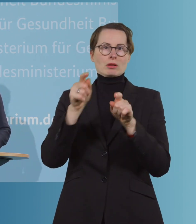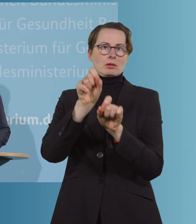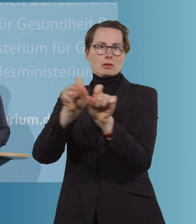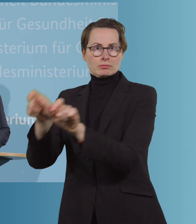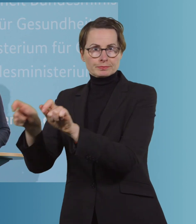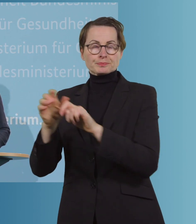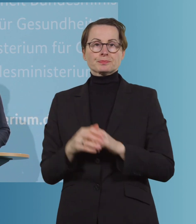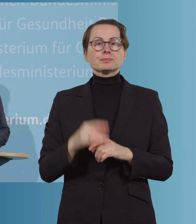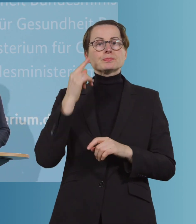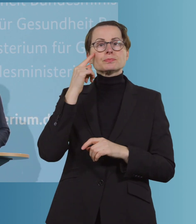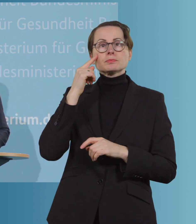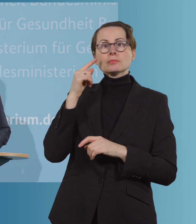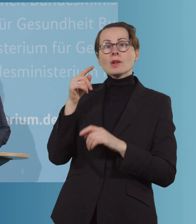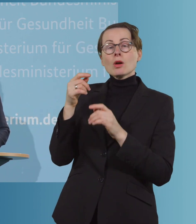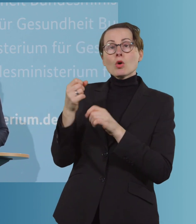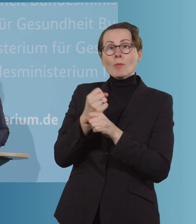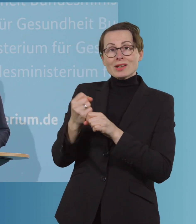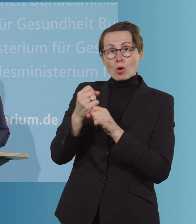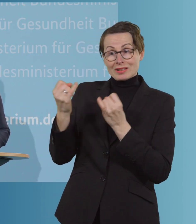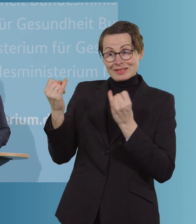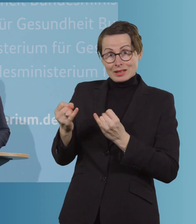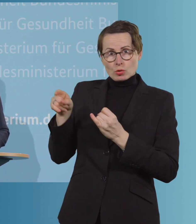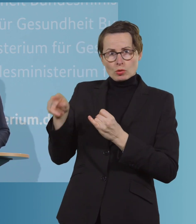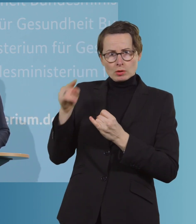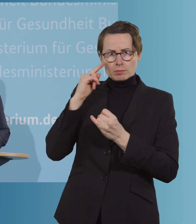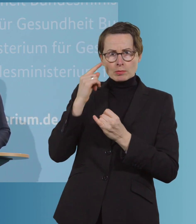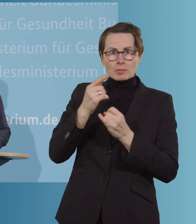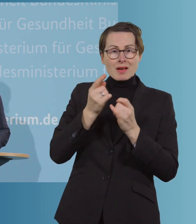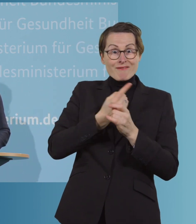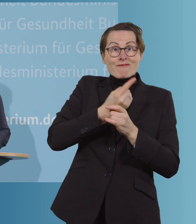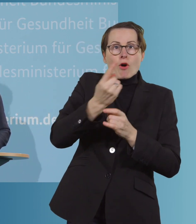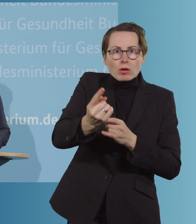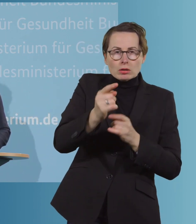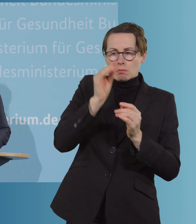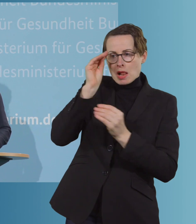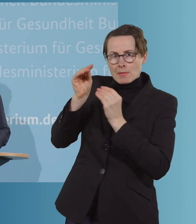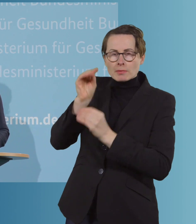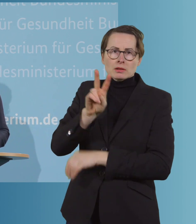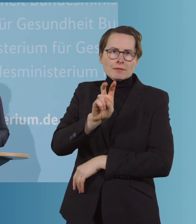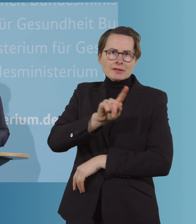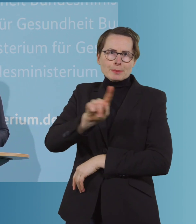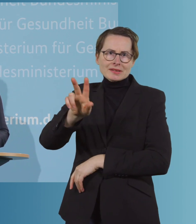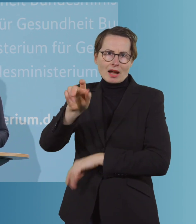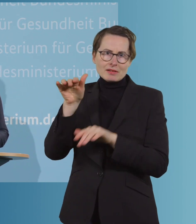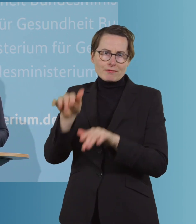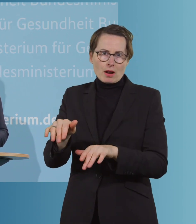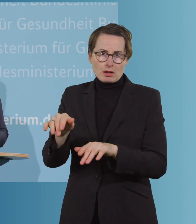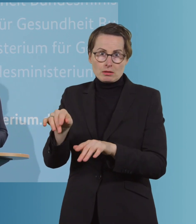-Koch-Institut lediglich 20 bis 30 Grippefälle pro Woche gemeldet. Das ist nichts im Vergleich zu anderen